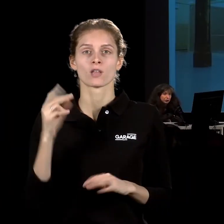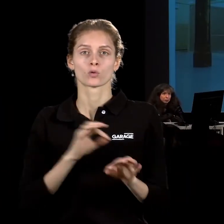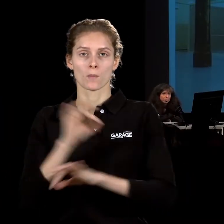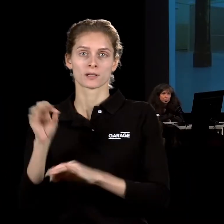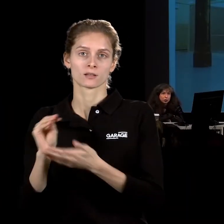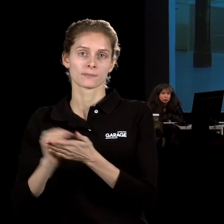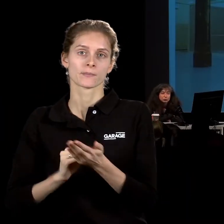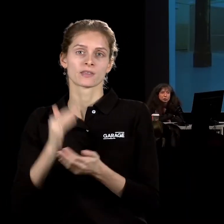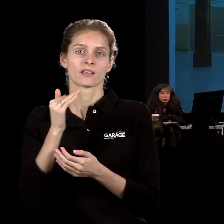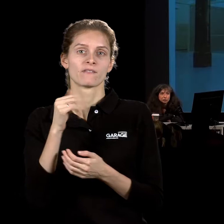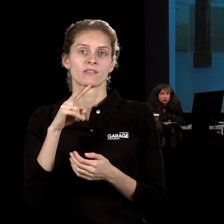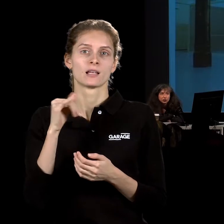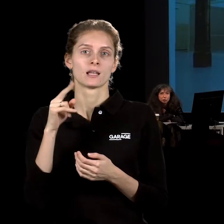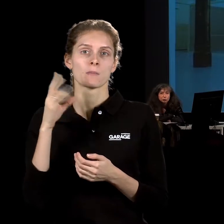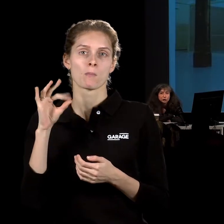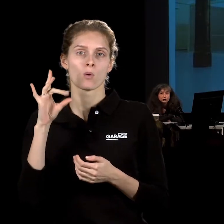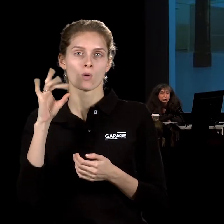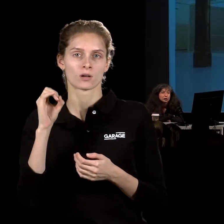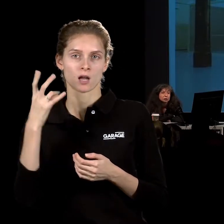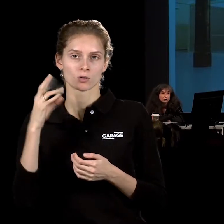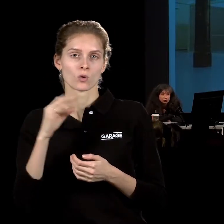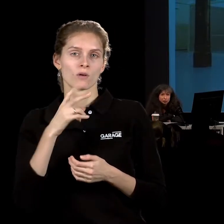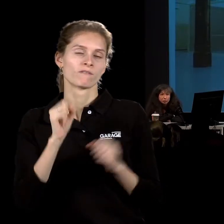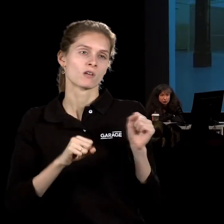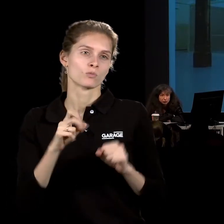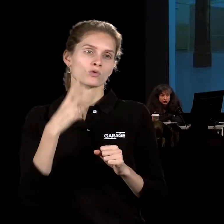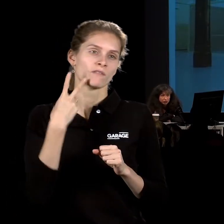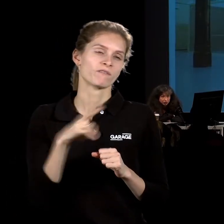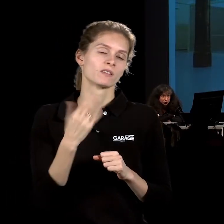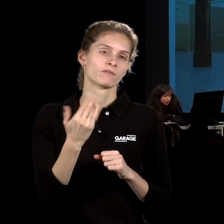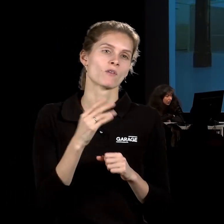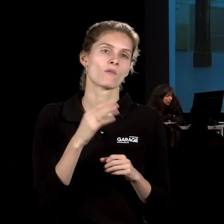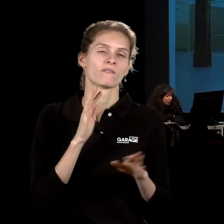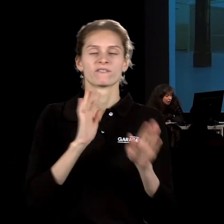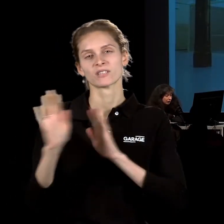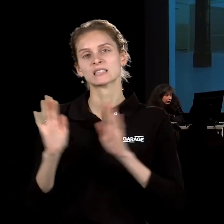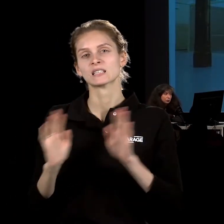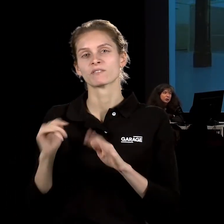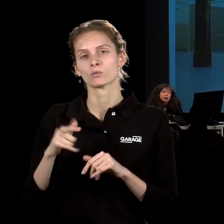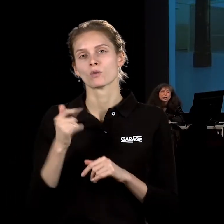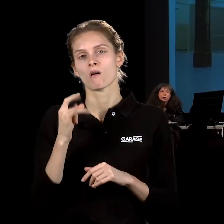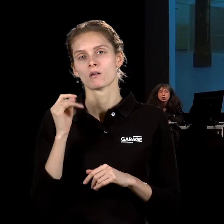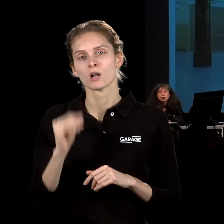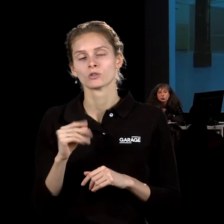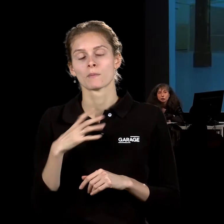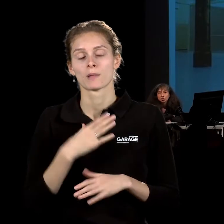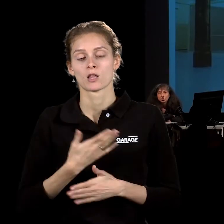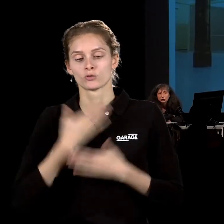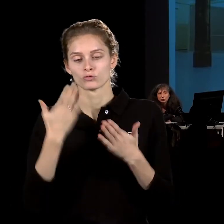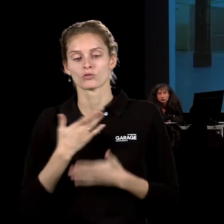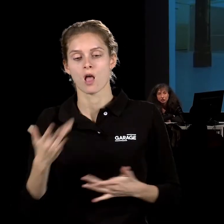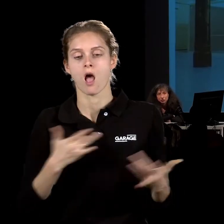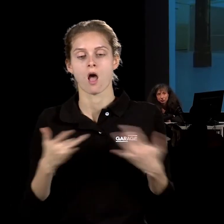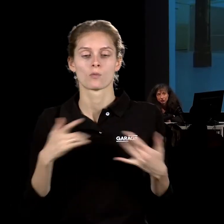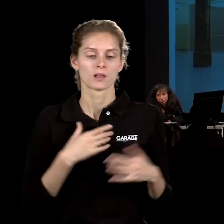художник Филипп Парено, которого, может быть, вы видели и помните его выставку, его фильмы в гараже. И этот проект читали актеры, которые